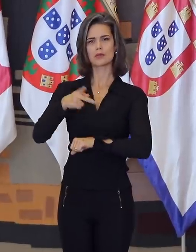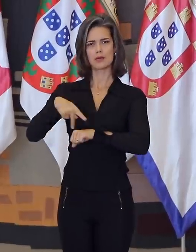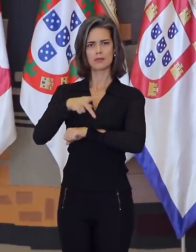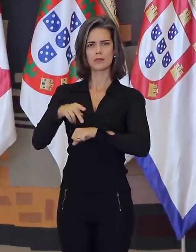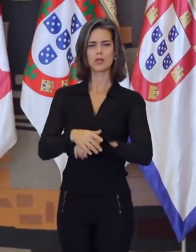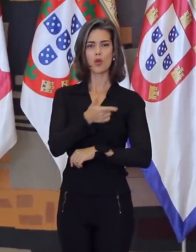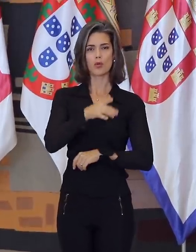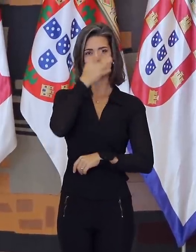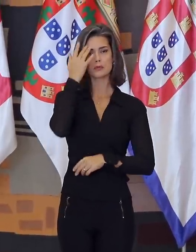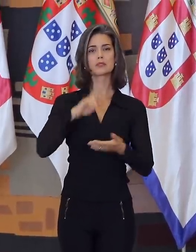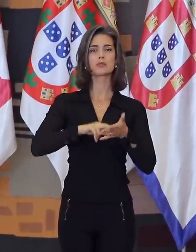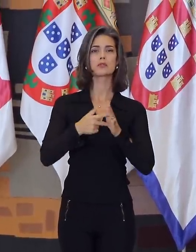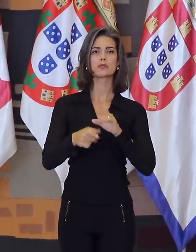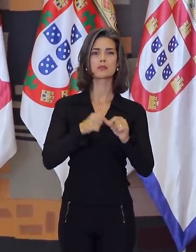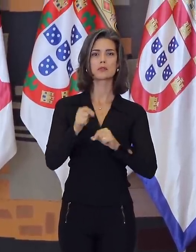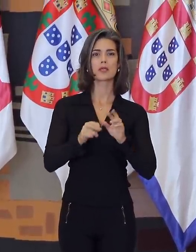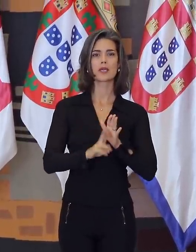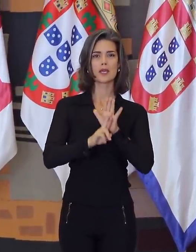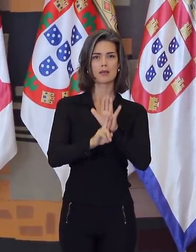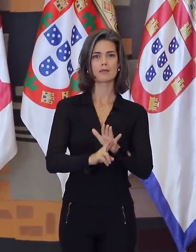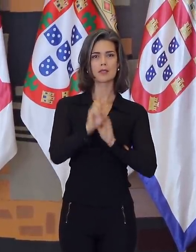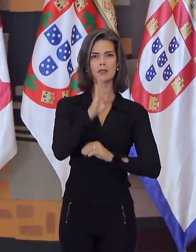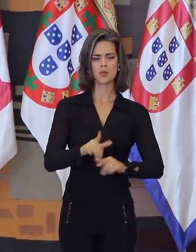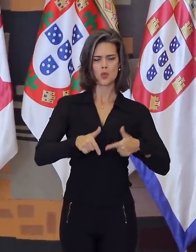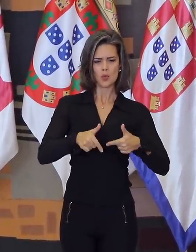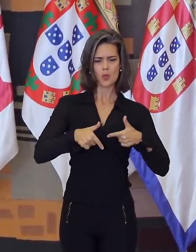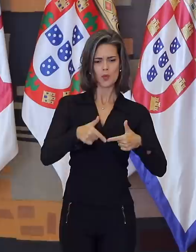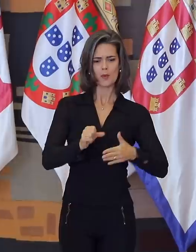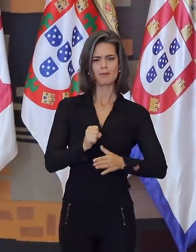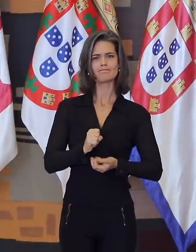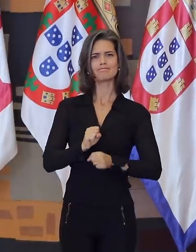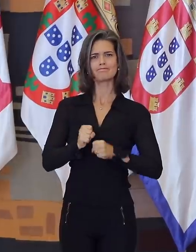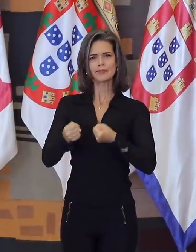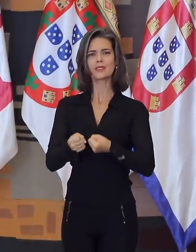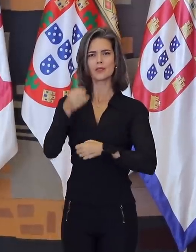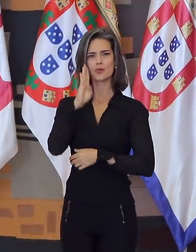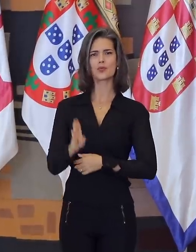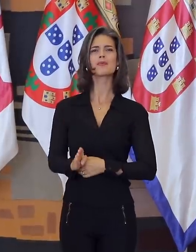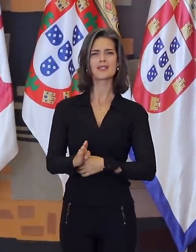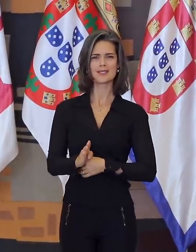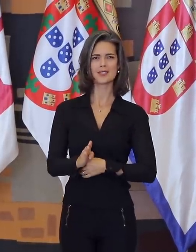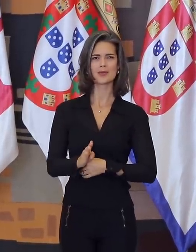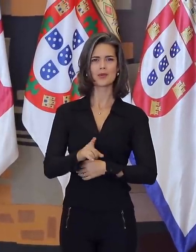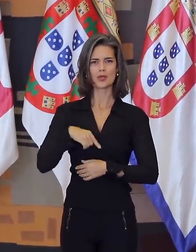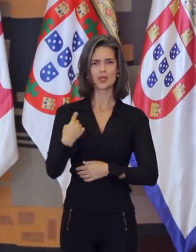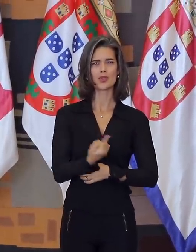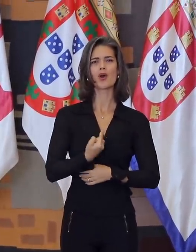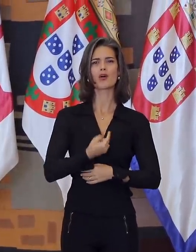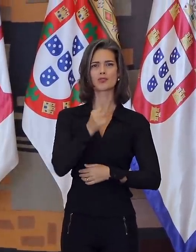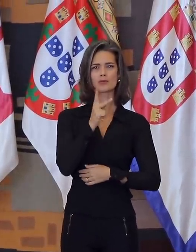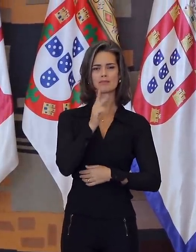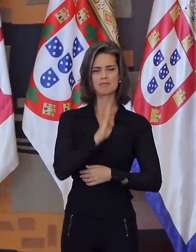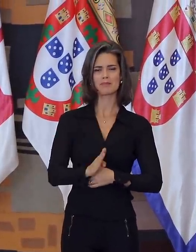Para outros, é representar a pátria e lutar por ela de tal maneira que fiquem visíveis as qualidades de nosso povo e